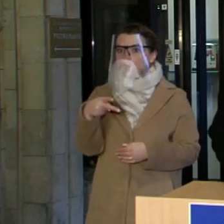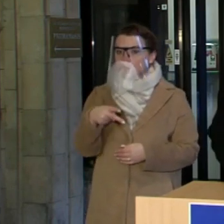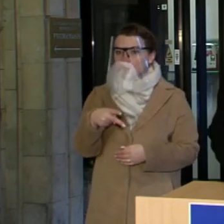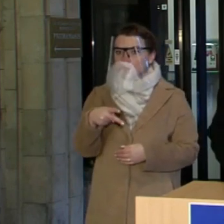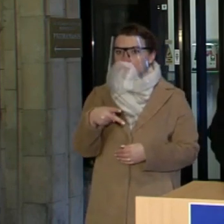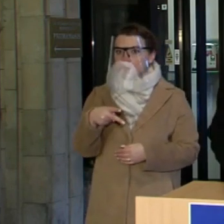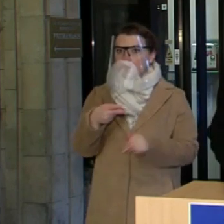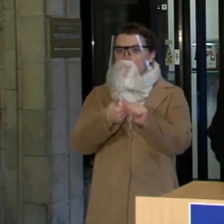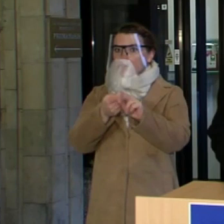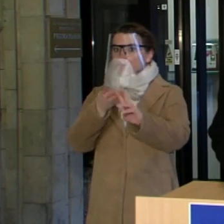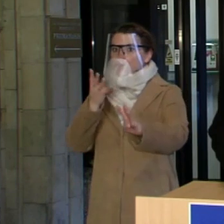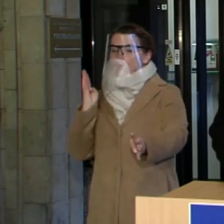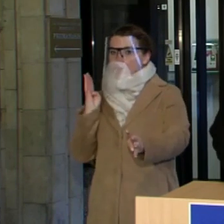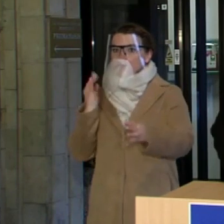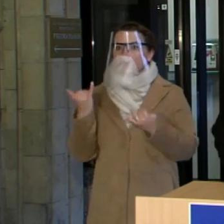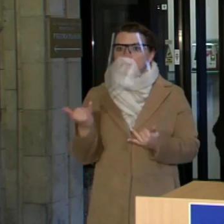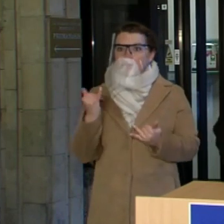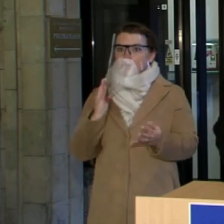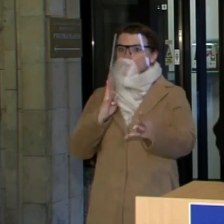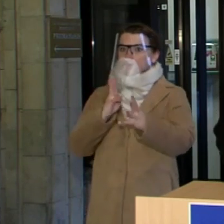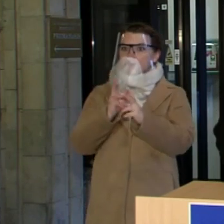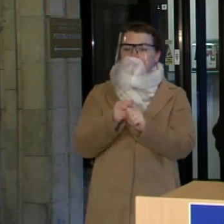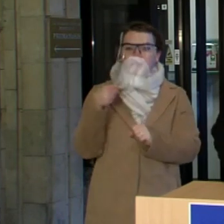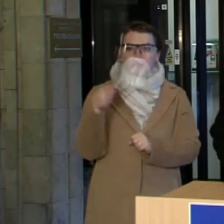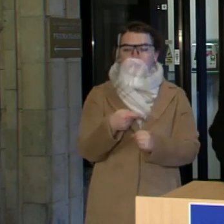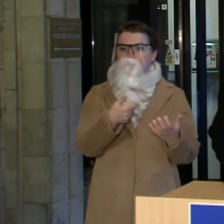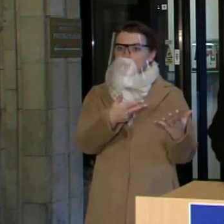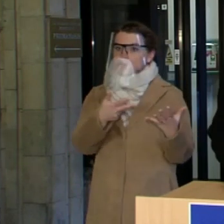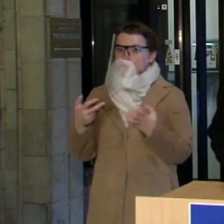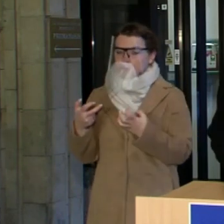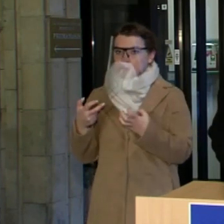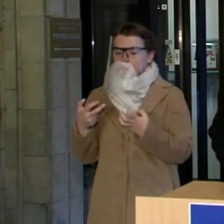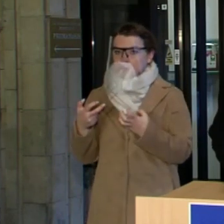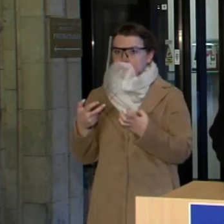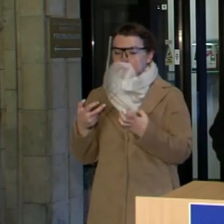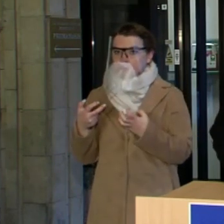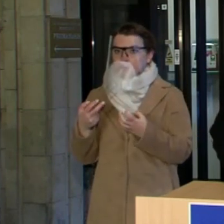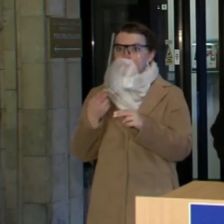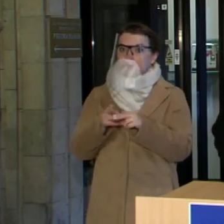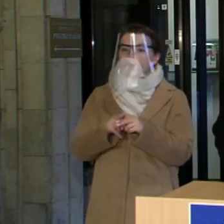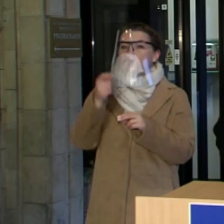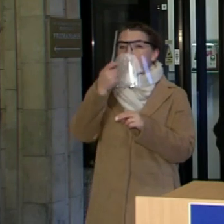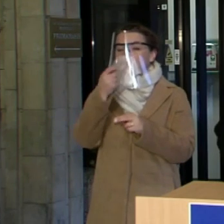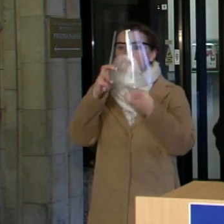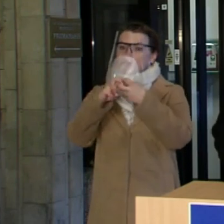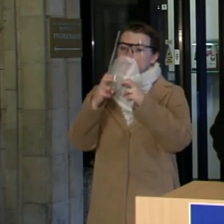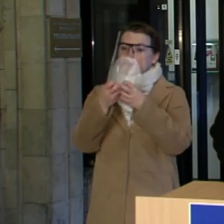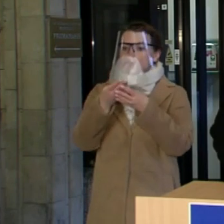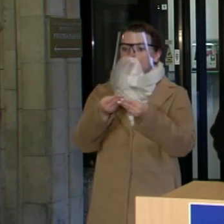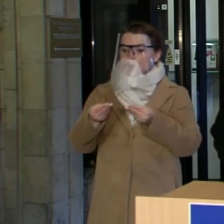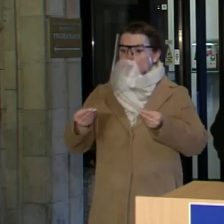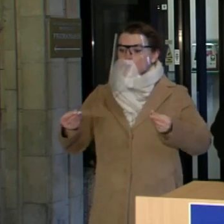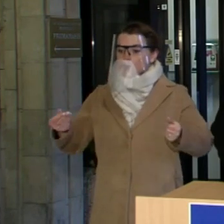naujausiomis žiniomis sumažėjo iki 1800. Aiškia, šitą klausimą mes pamažu gebėsime